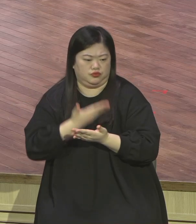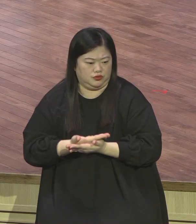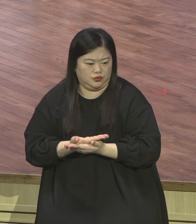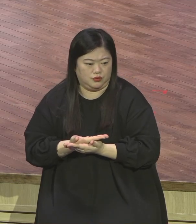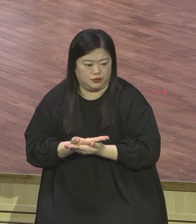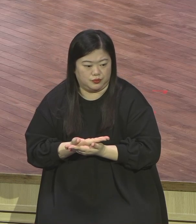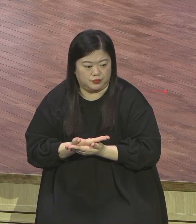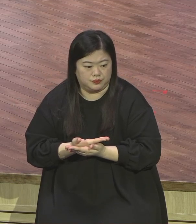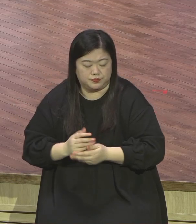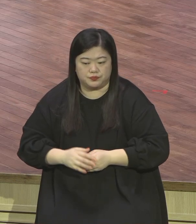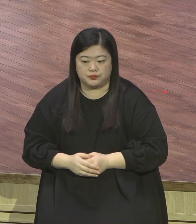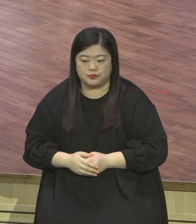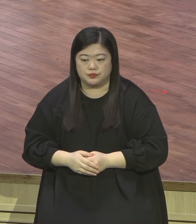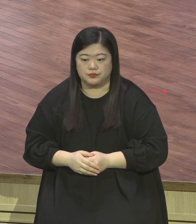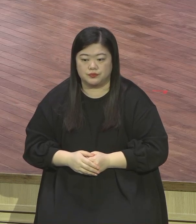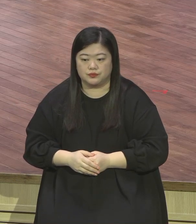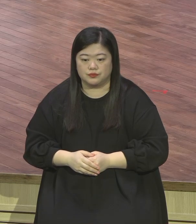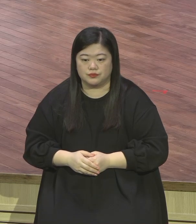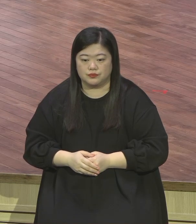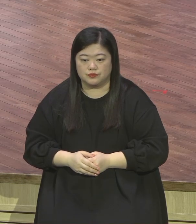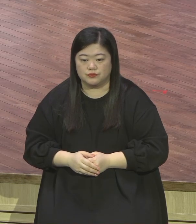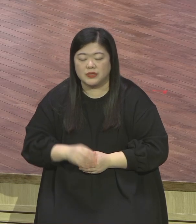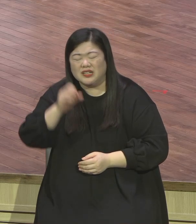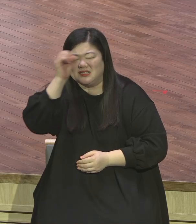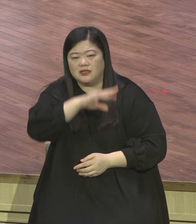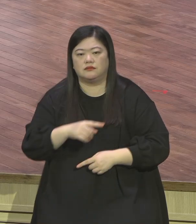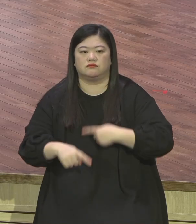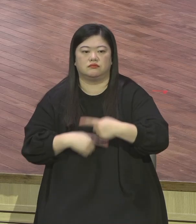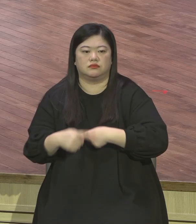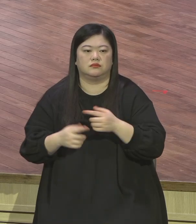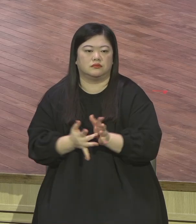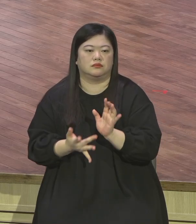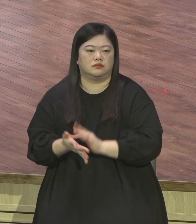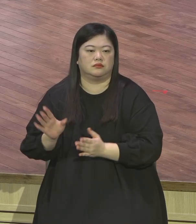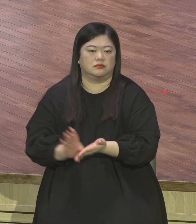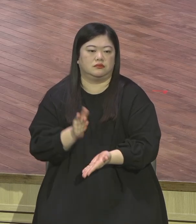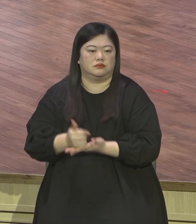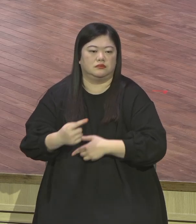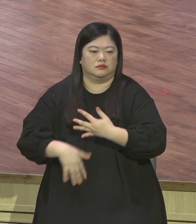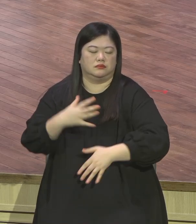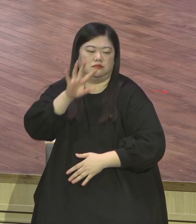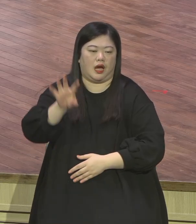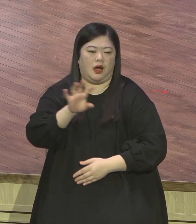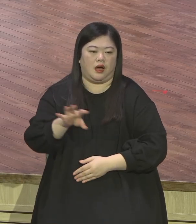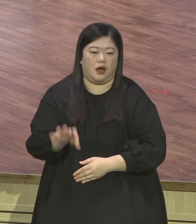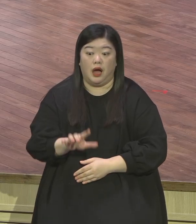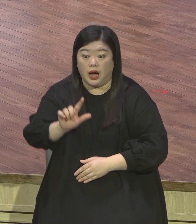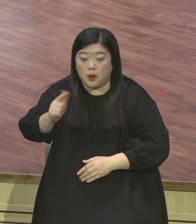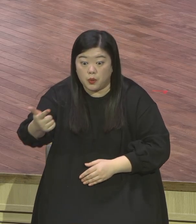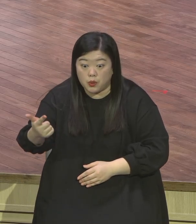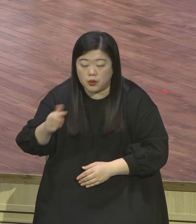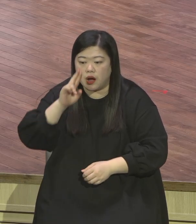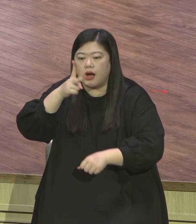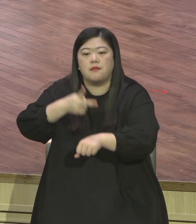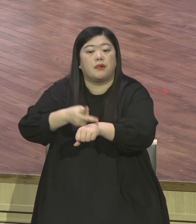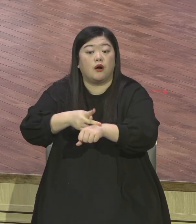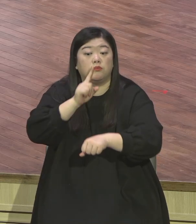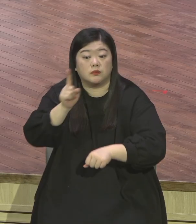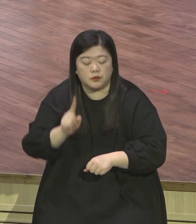그리스도를 깊이 알아가야 되겠다 바울이 그랬잖아요 그 높이와 깊이와 길어와 넓이를